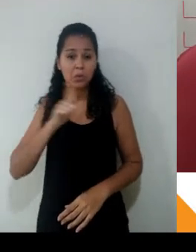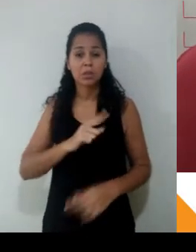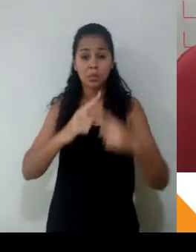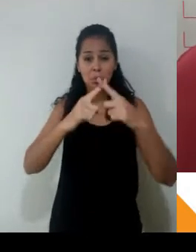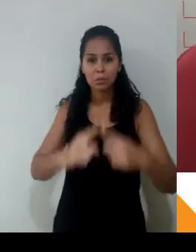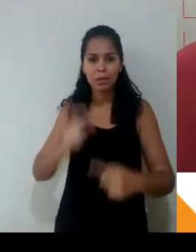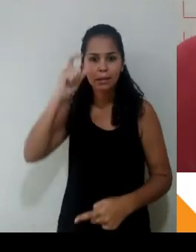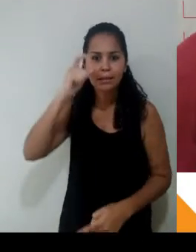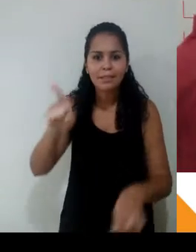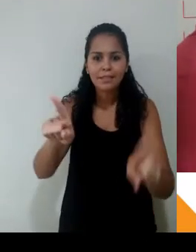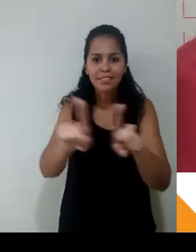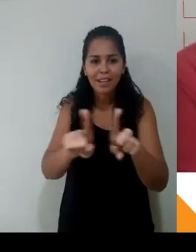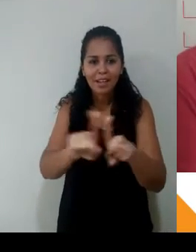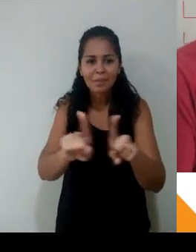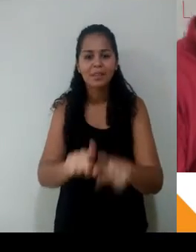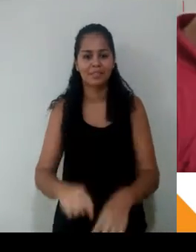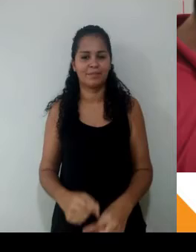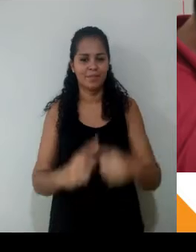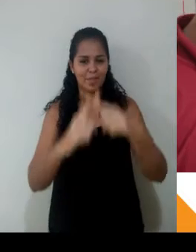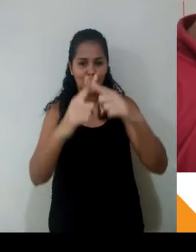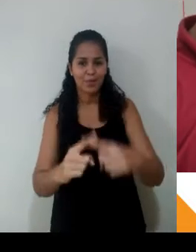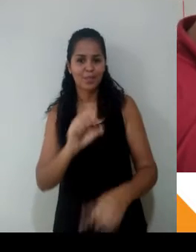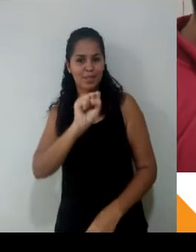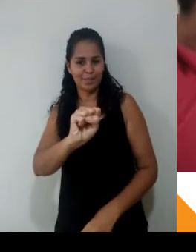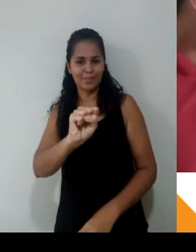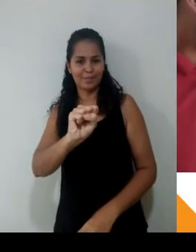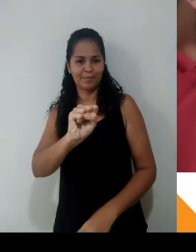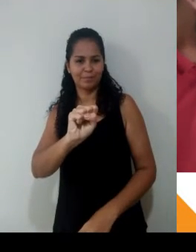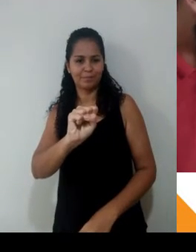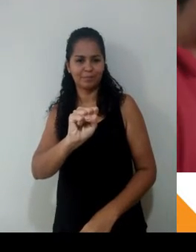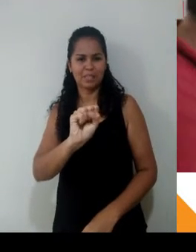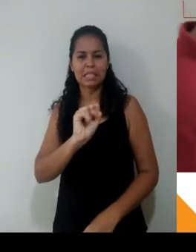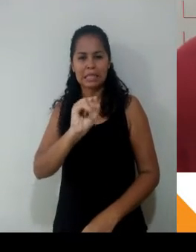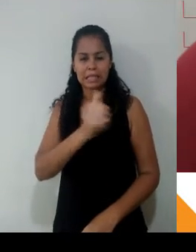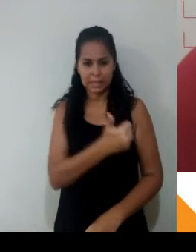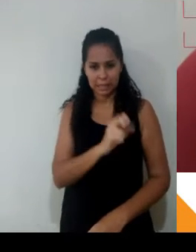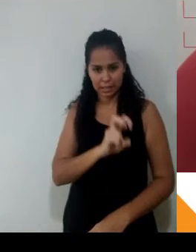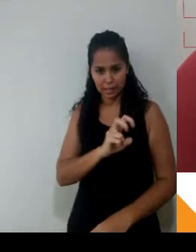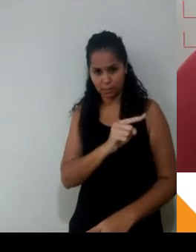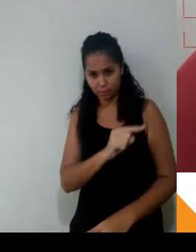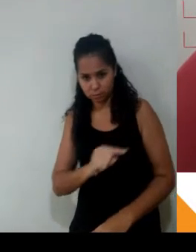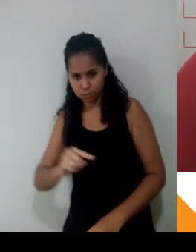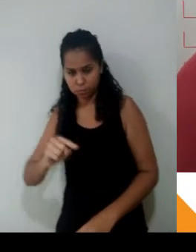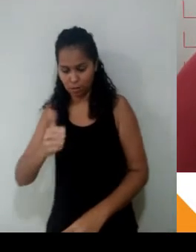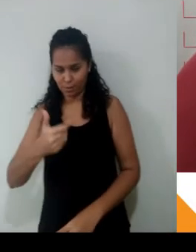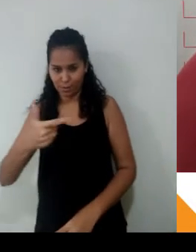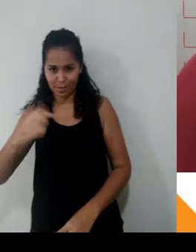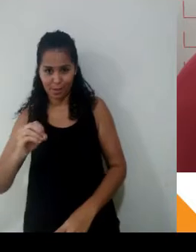oito. Então, se do quinze pro cento e vinte é vezes oito, do y pro oitenta e oito